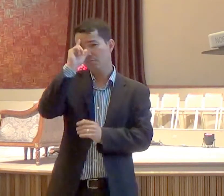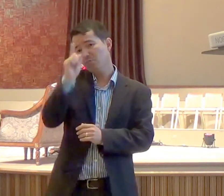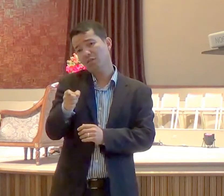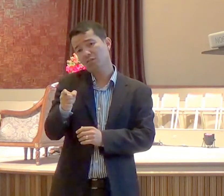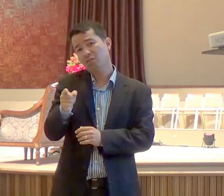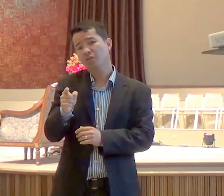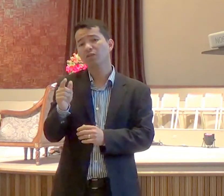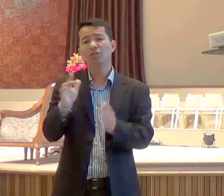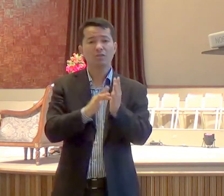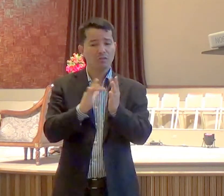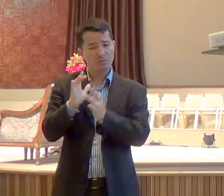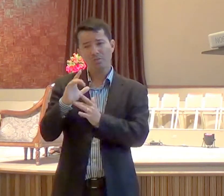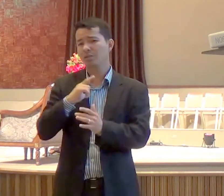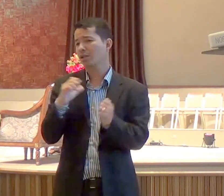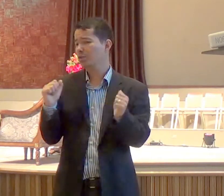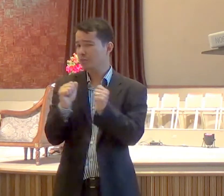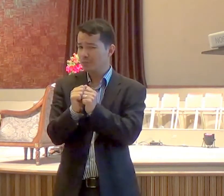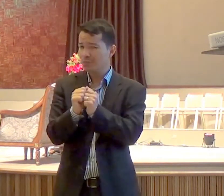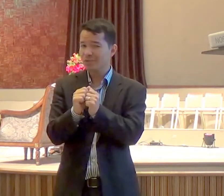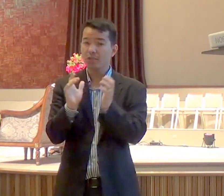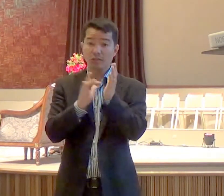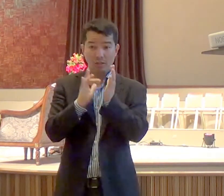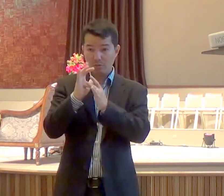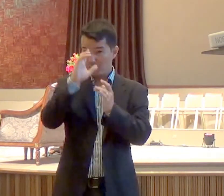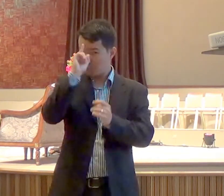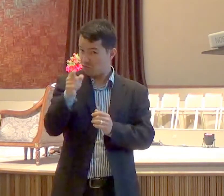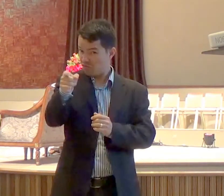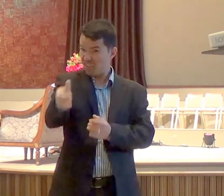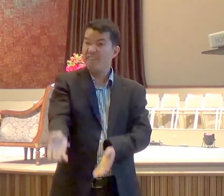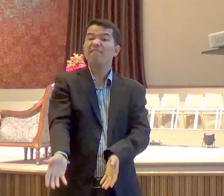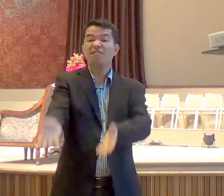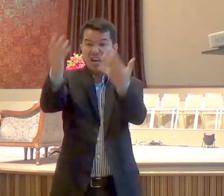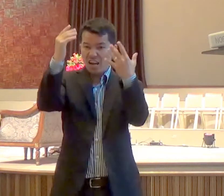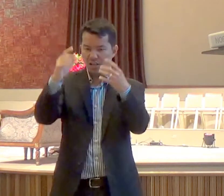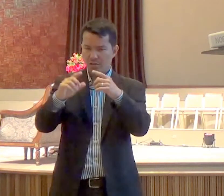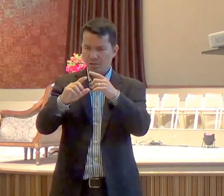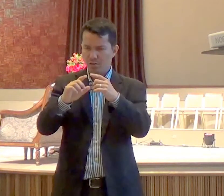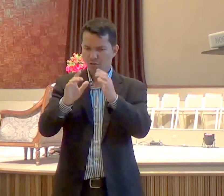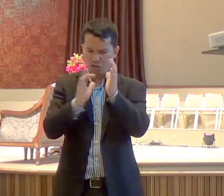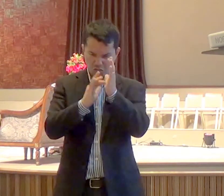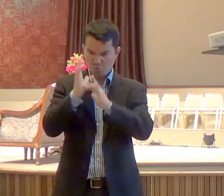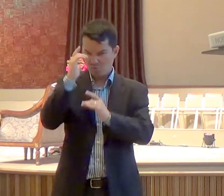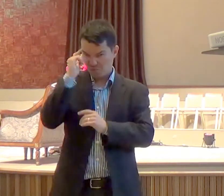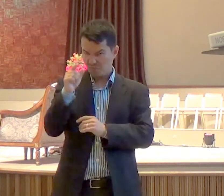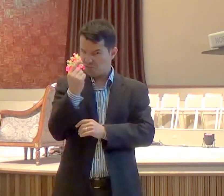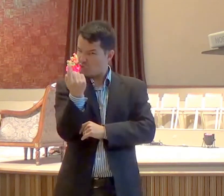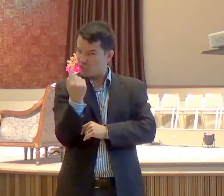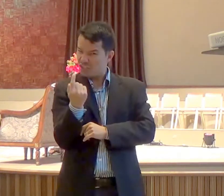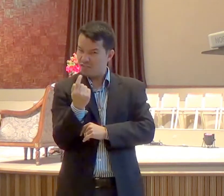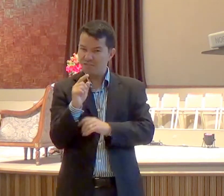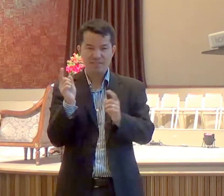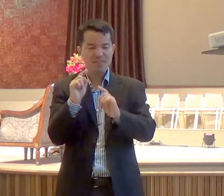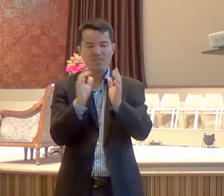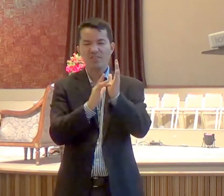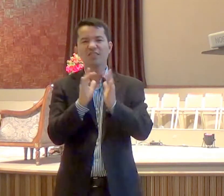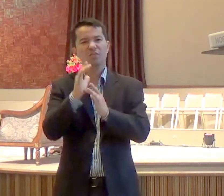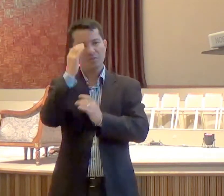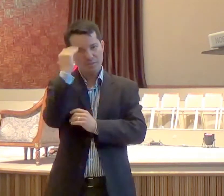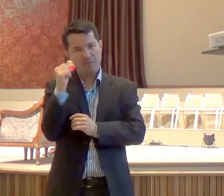quando ele diz vá e faça, ele não está contando com a sua força, ele está contando com a força dele, em